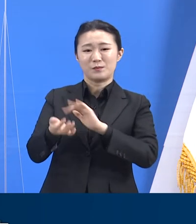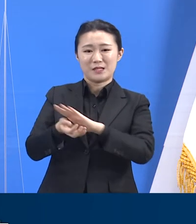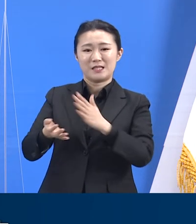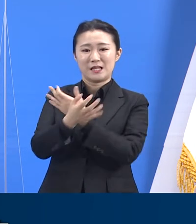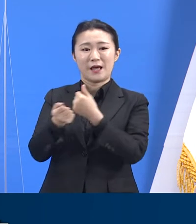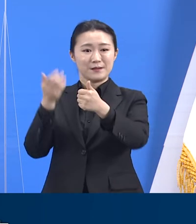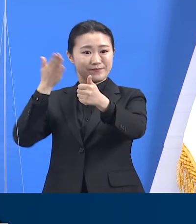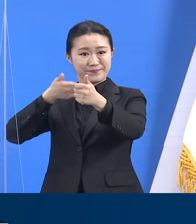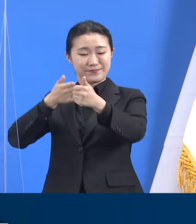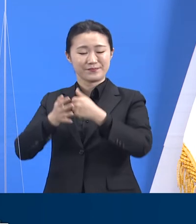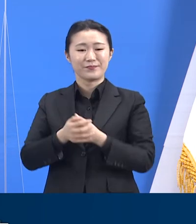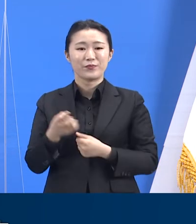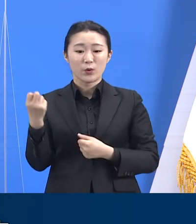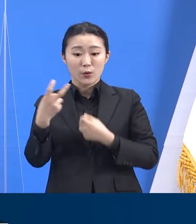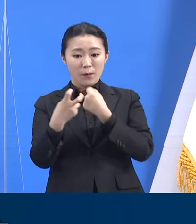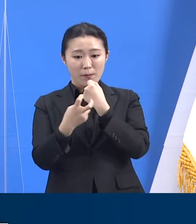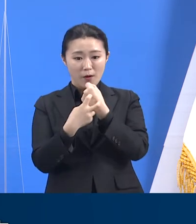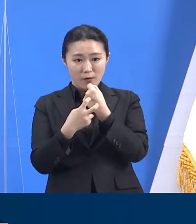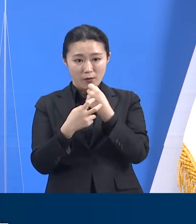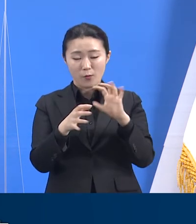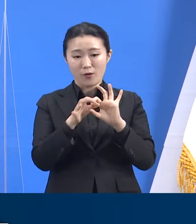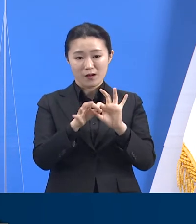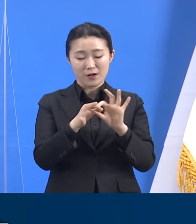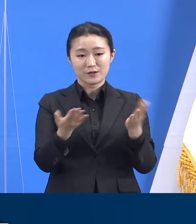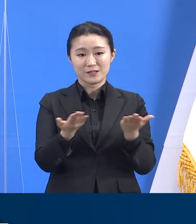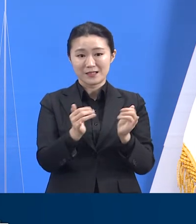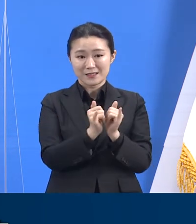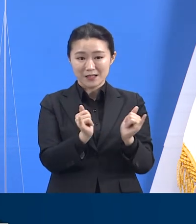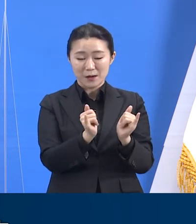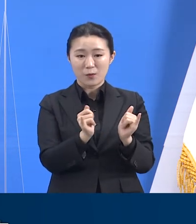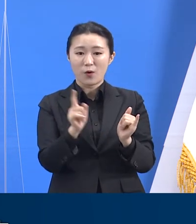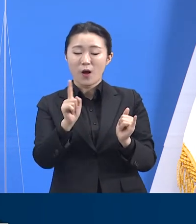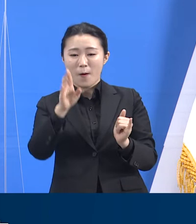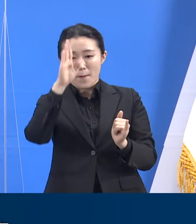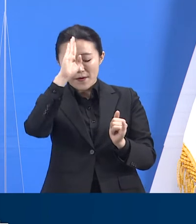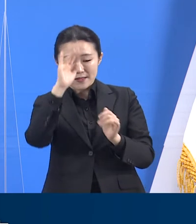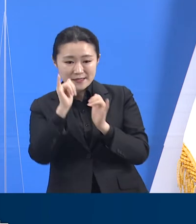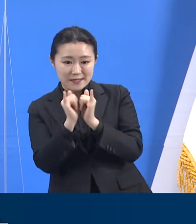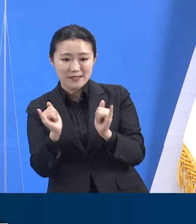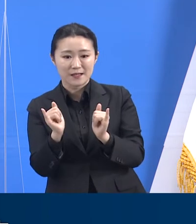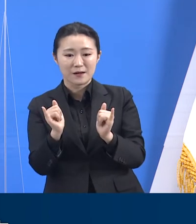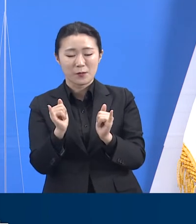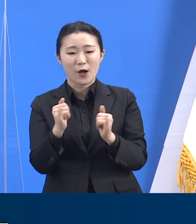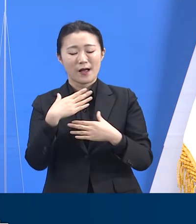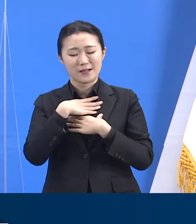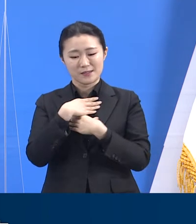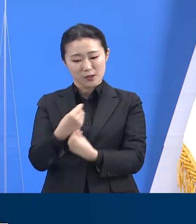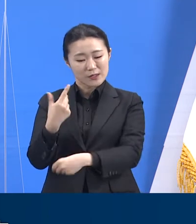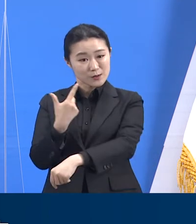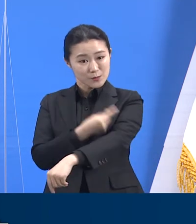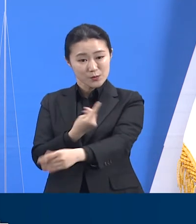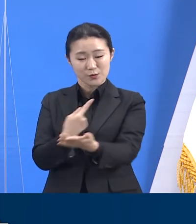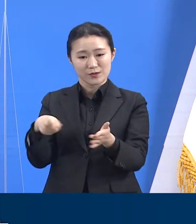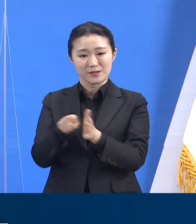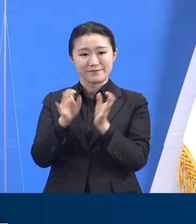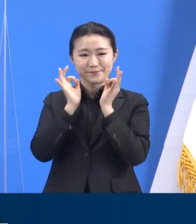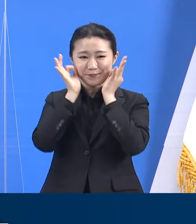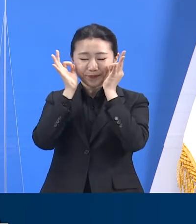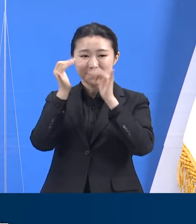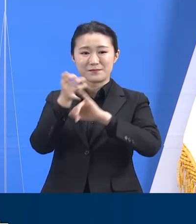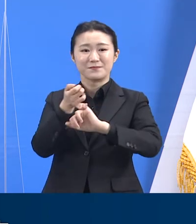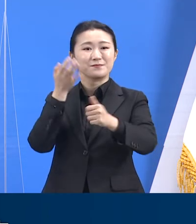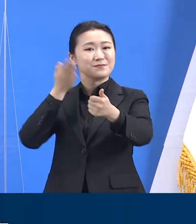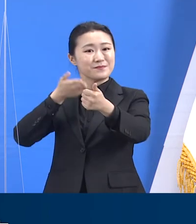의료진들께서도 환자 안내와 안전한 백신 접종에 최선을 다해 주십시오. 잘 보이지 않는 곳에서